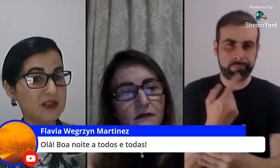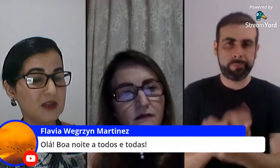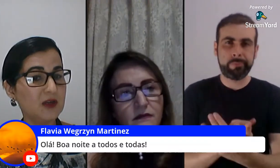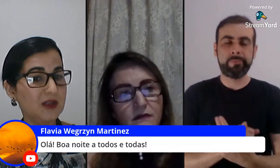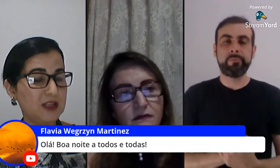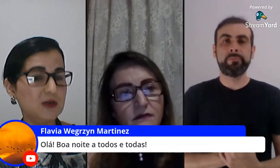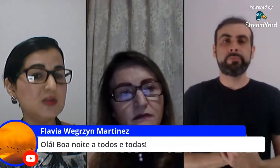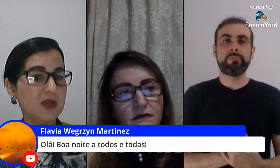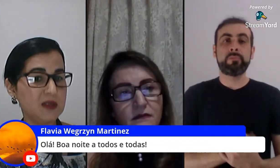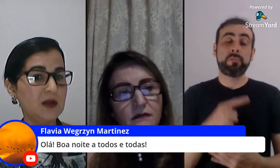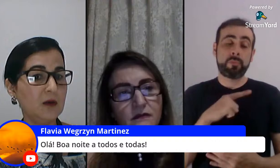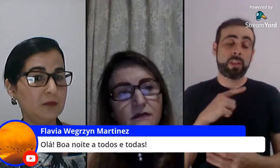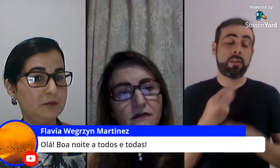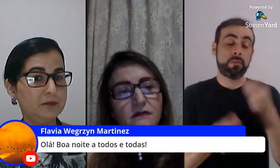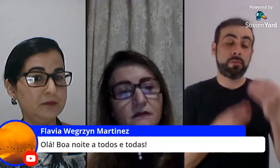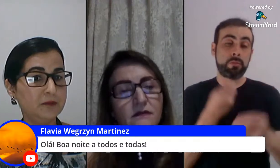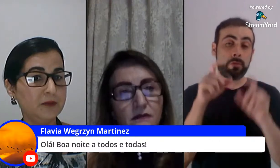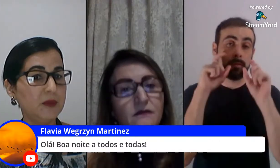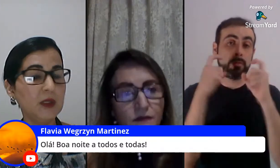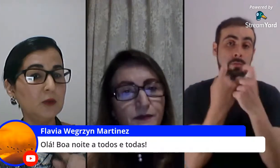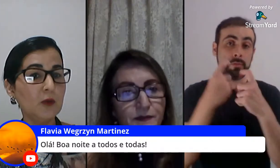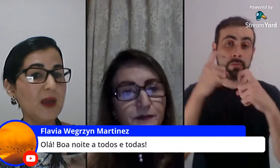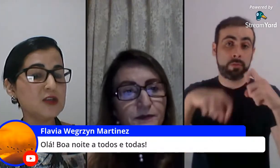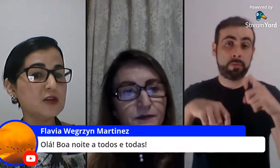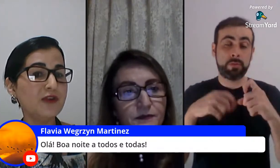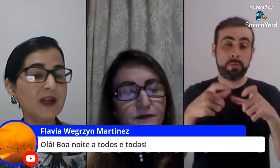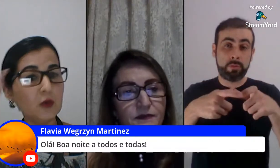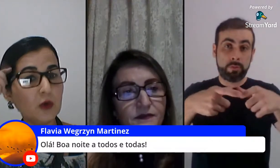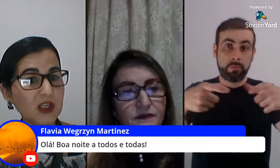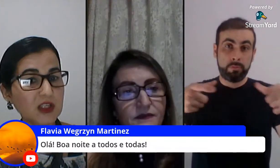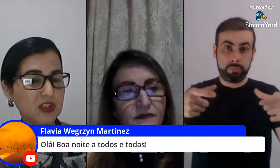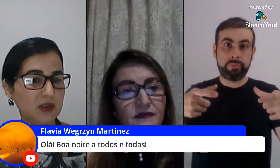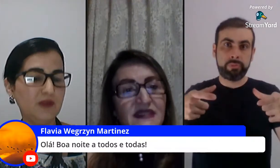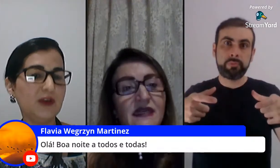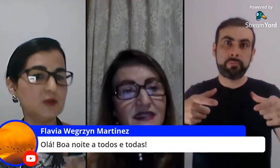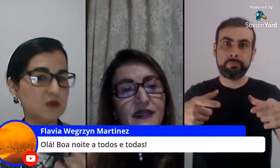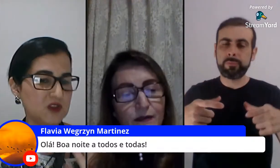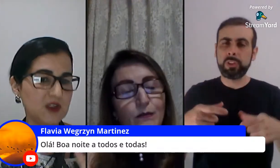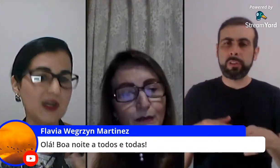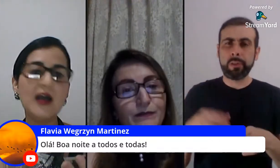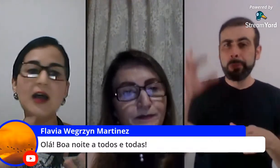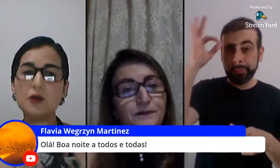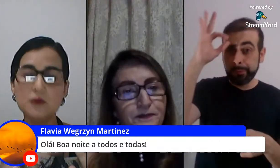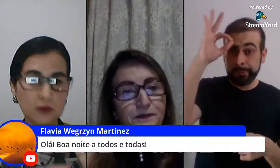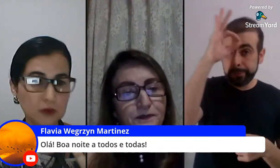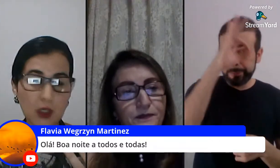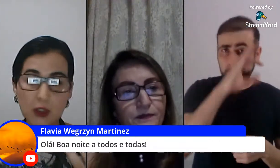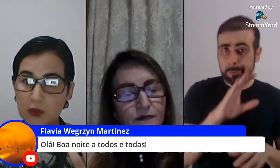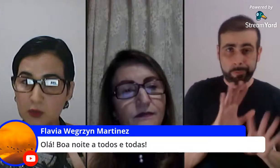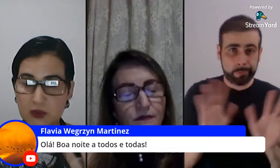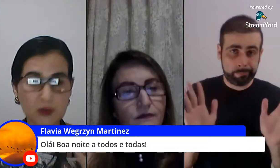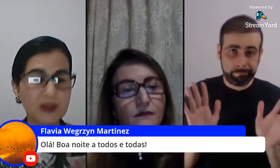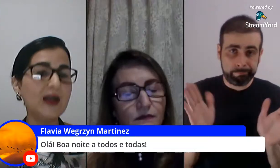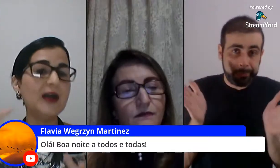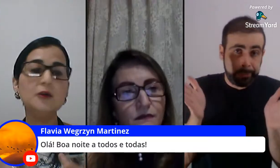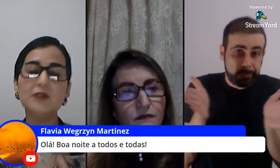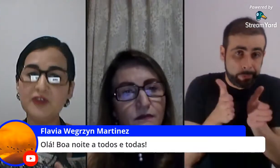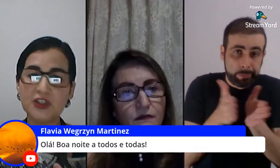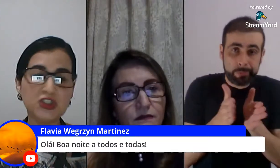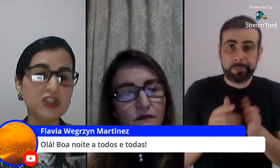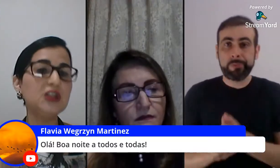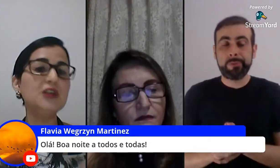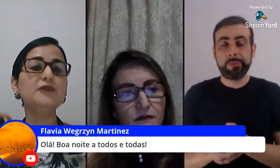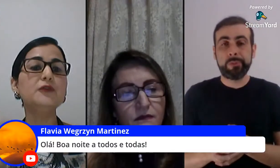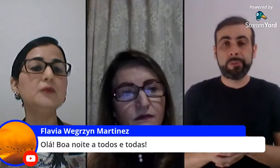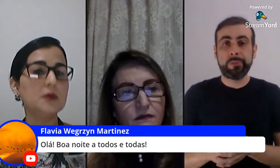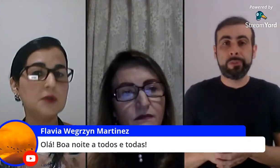a sexualidade é uma dimensão então não é só falar do cognitivo é falar do social do emocional do